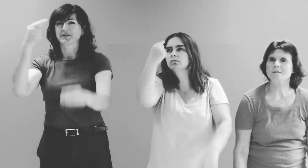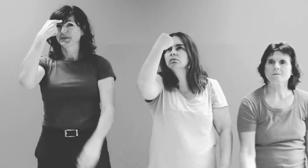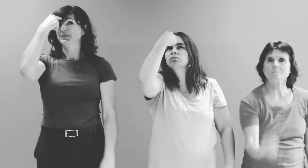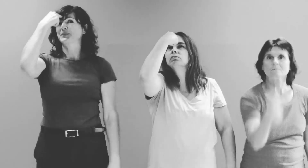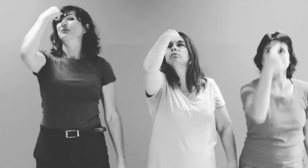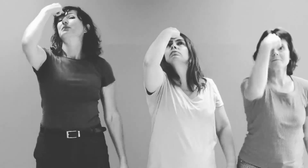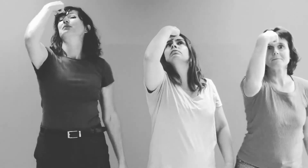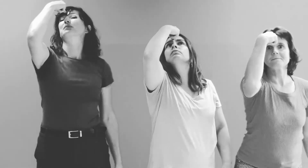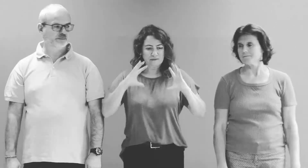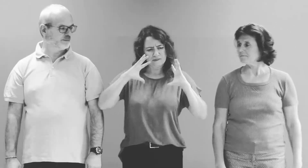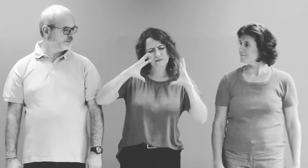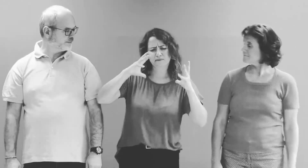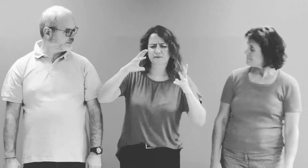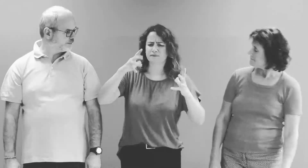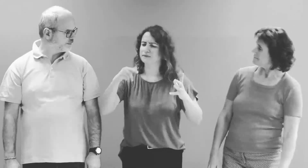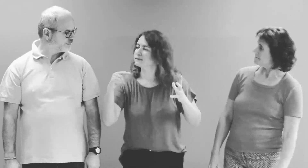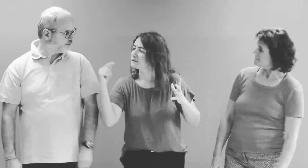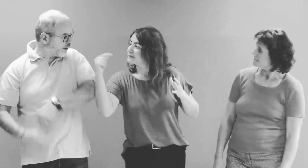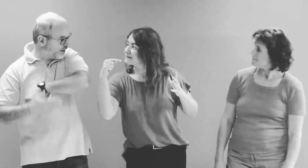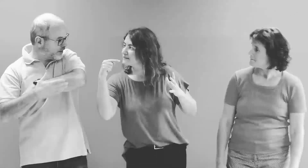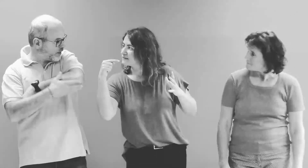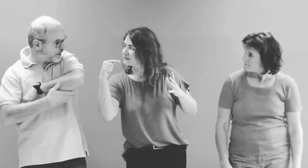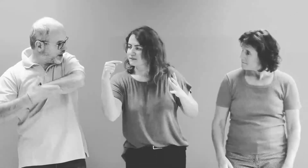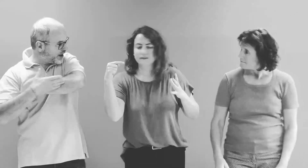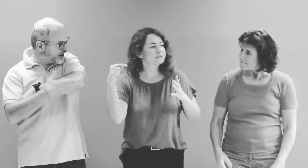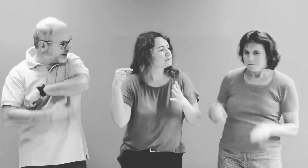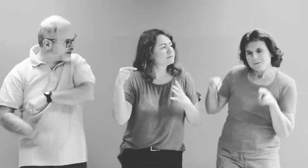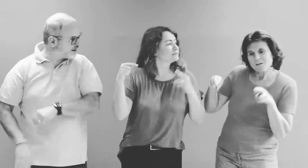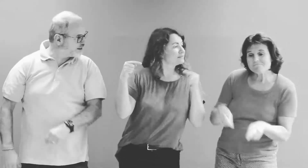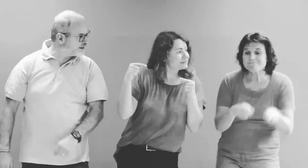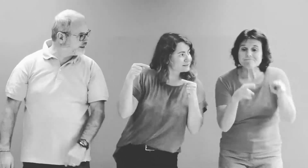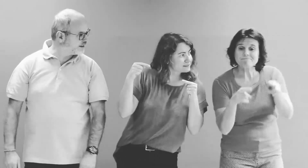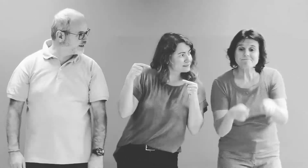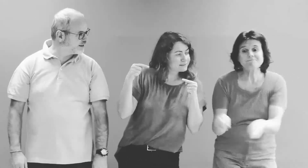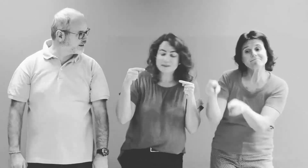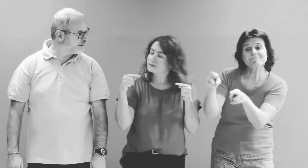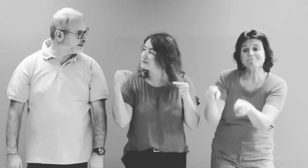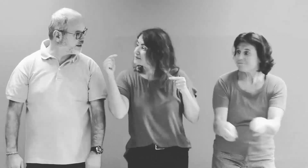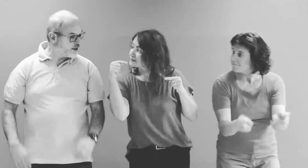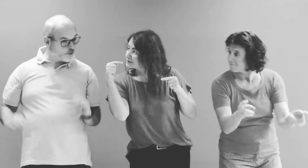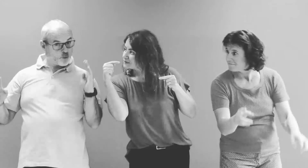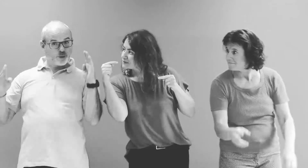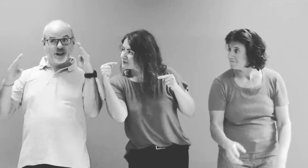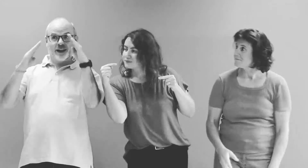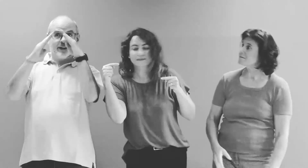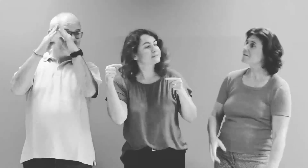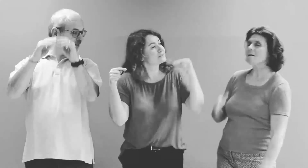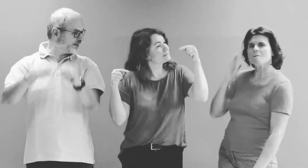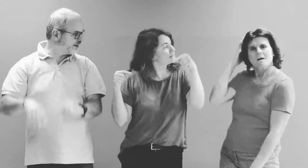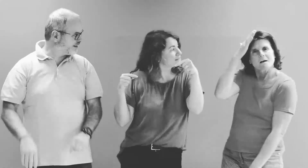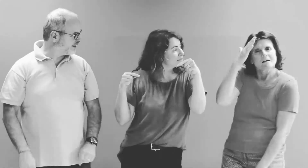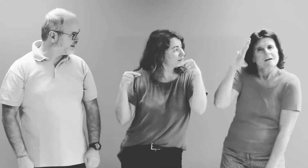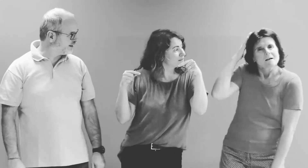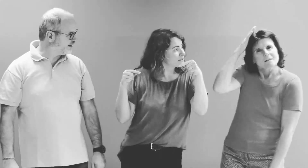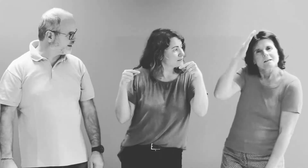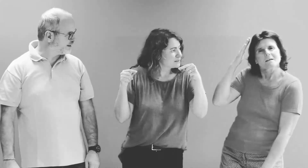jusqu'à demain matin C'est l'hymne de nos campagnes, de nos rivières, de nos montagnes, de la vie